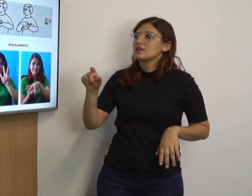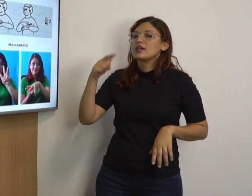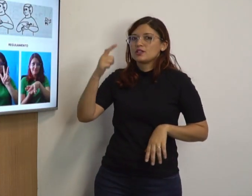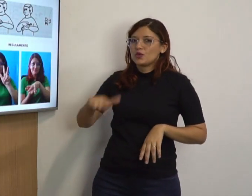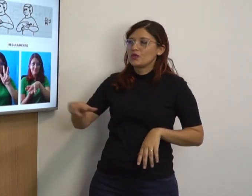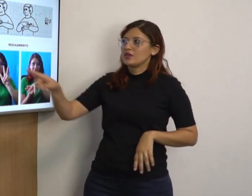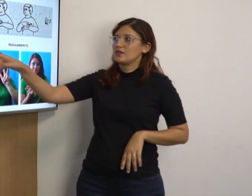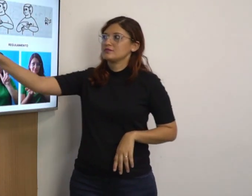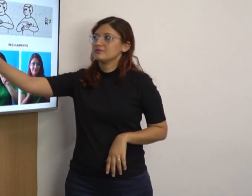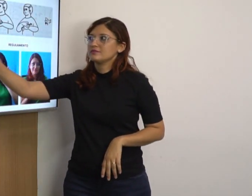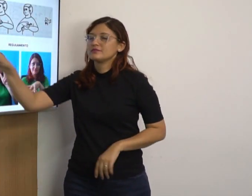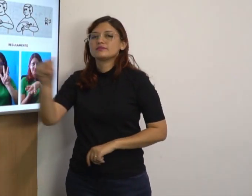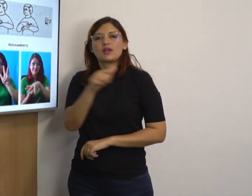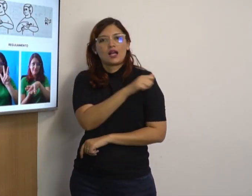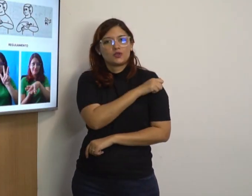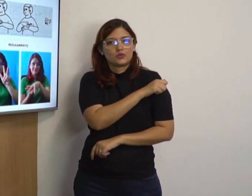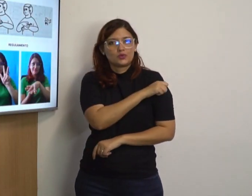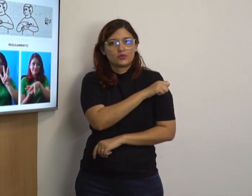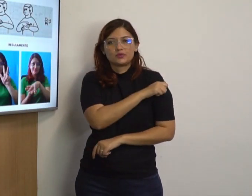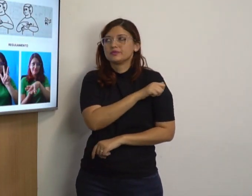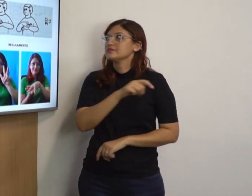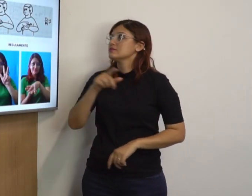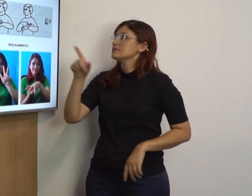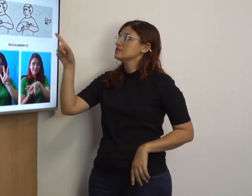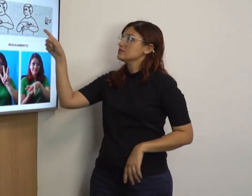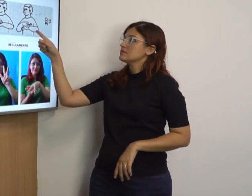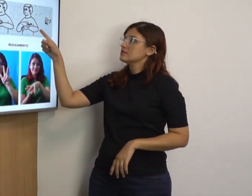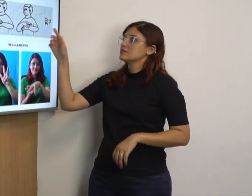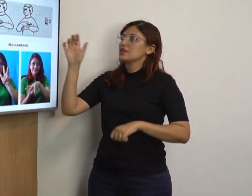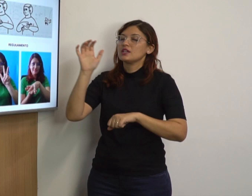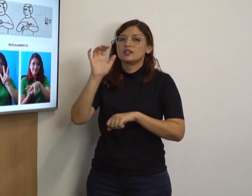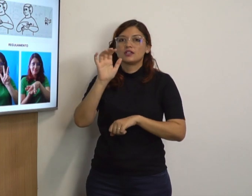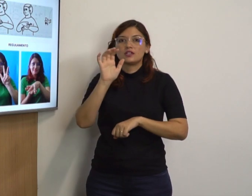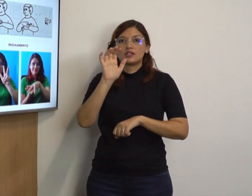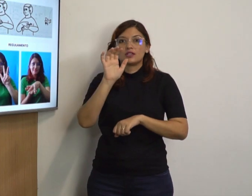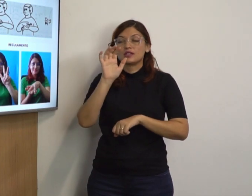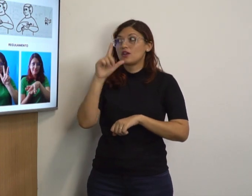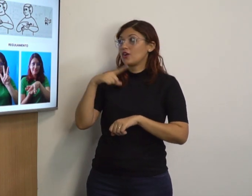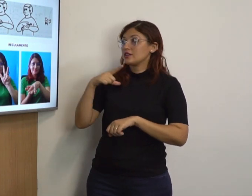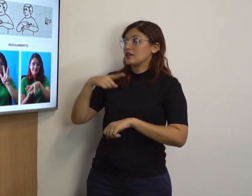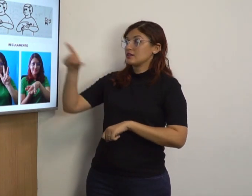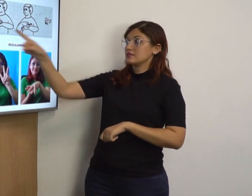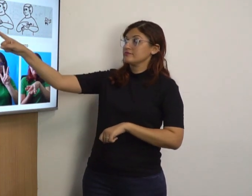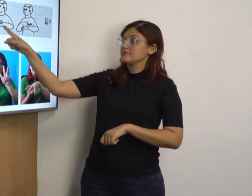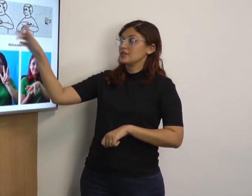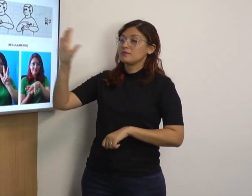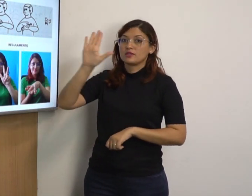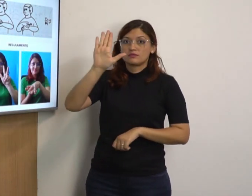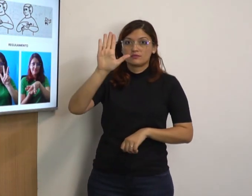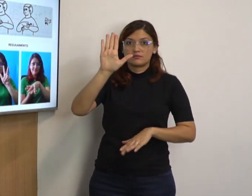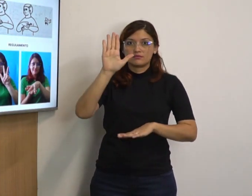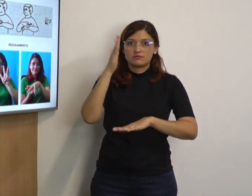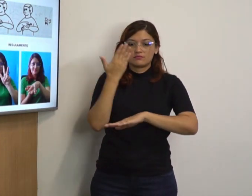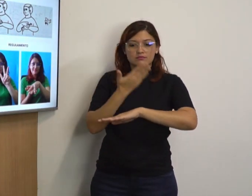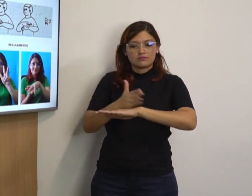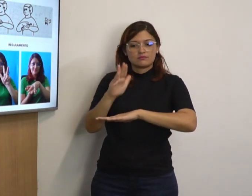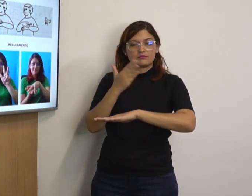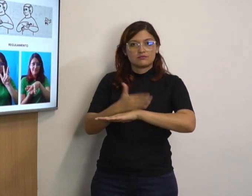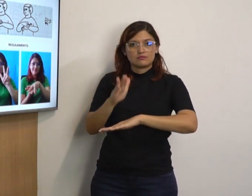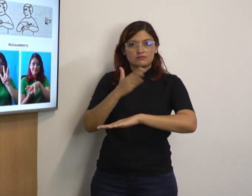De novo, o sinal aluno tem o sinal de estágio, feito